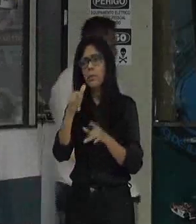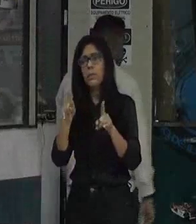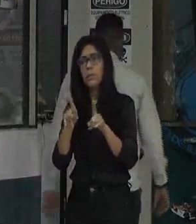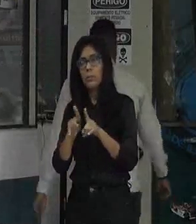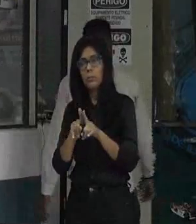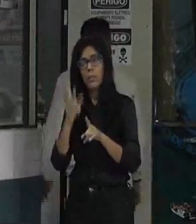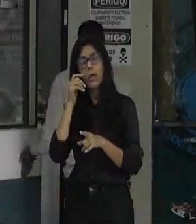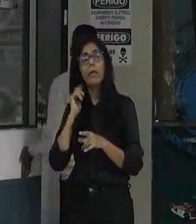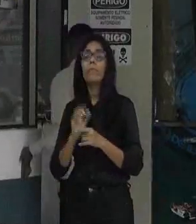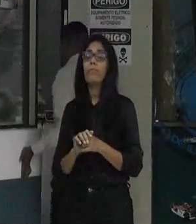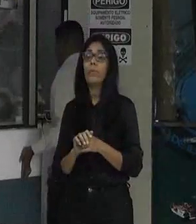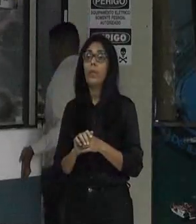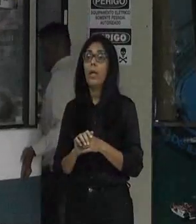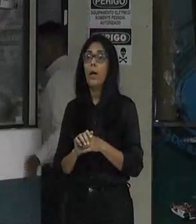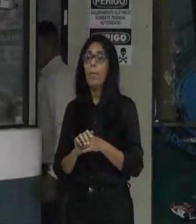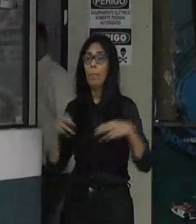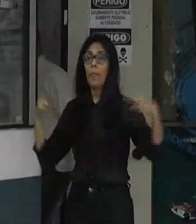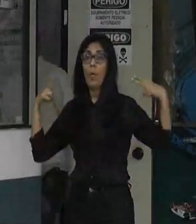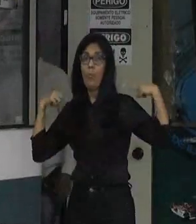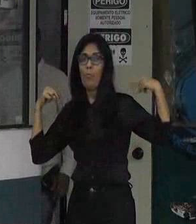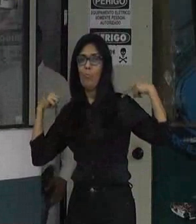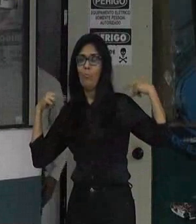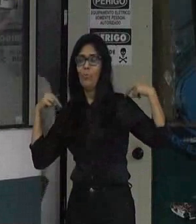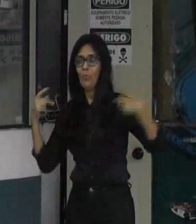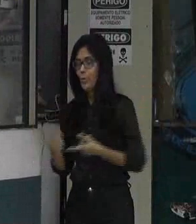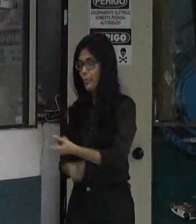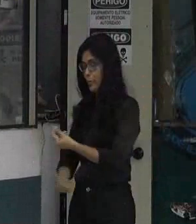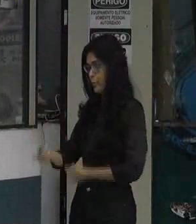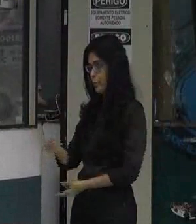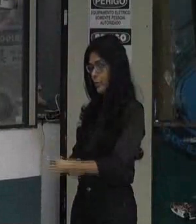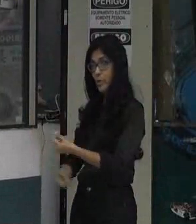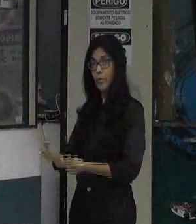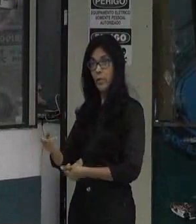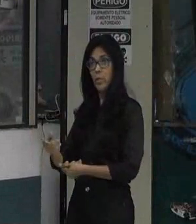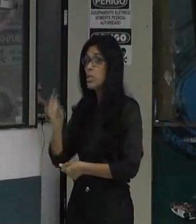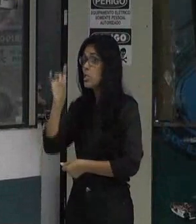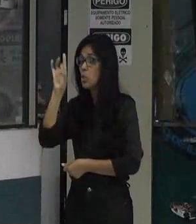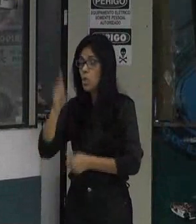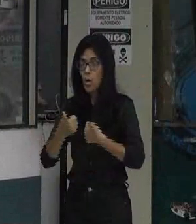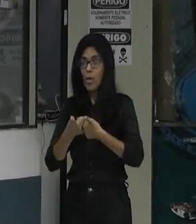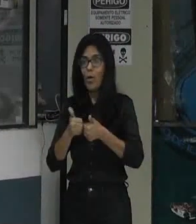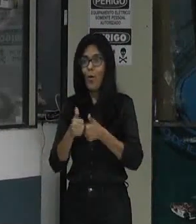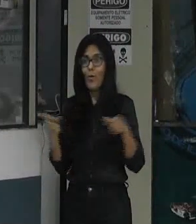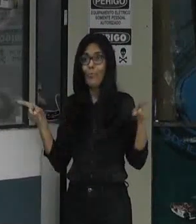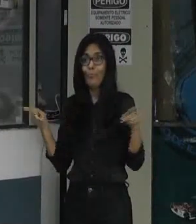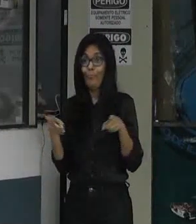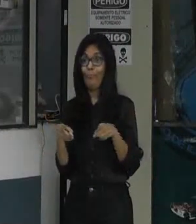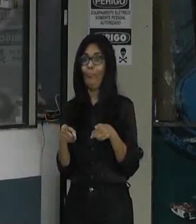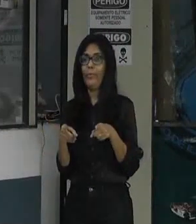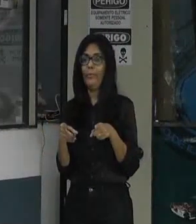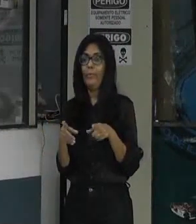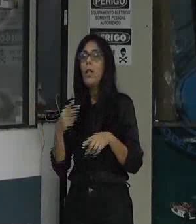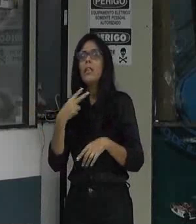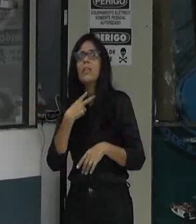motorista fazendo função de cobrador em micro-ônibus. E diz de que não pode